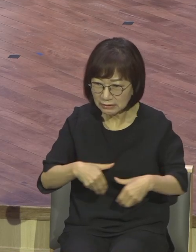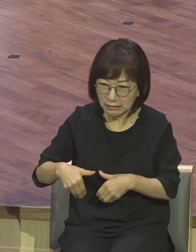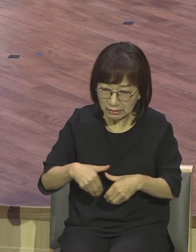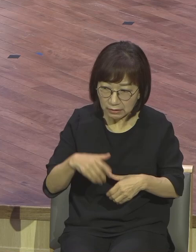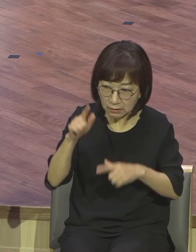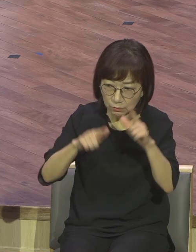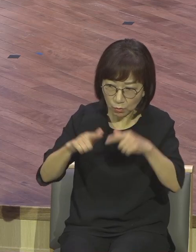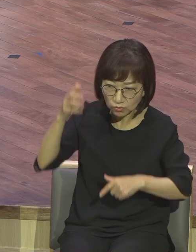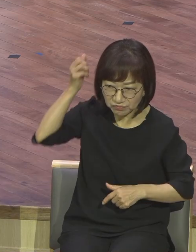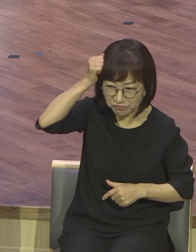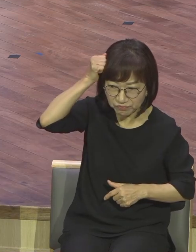끝났으니까